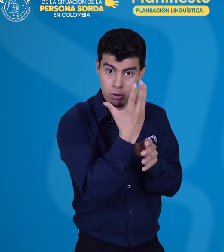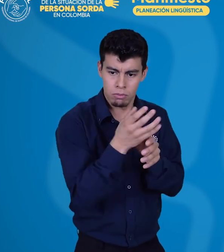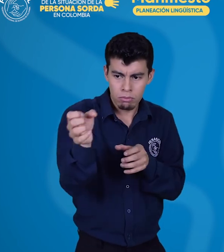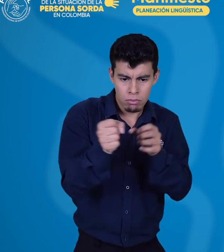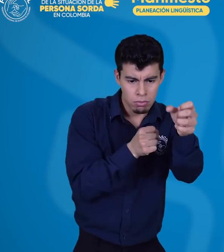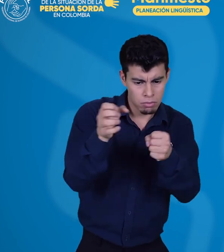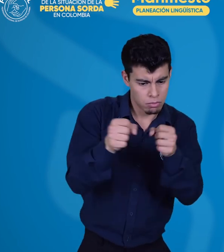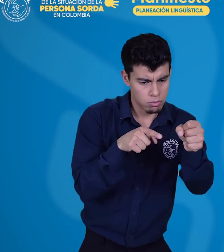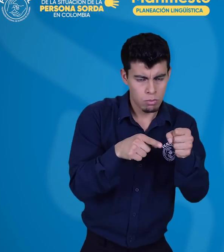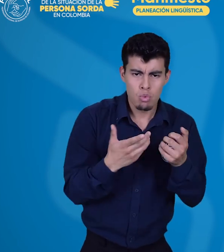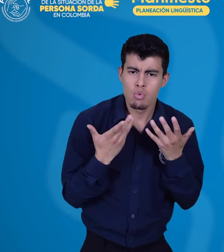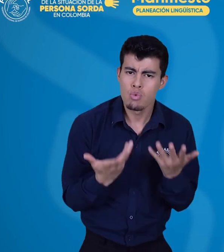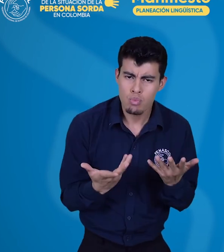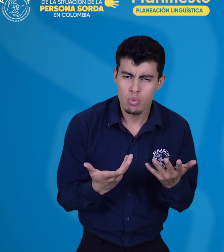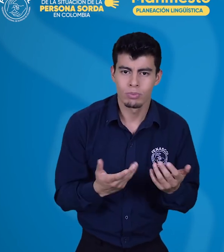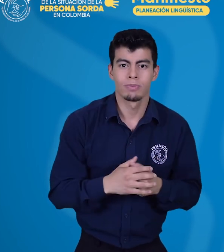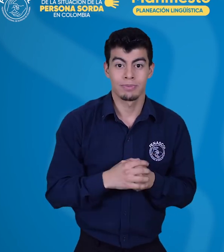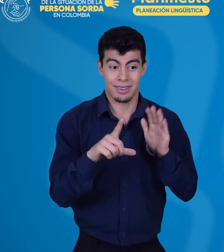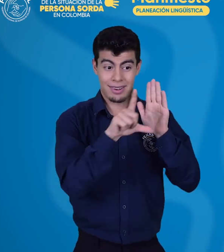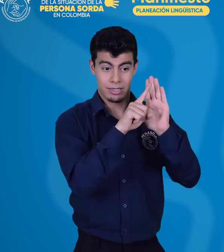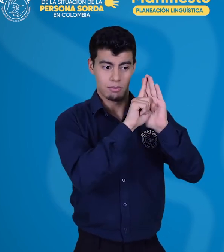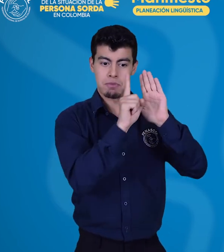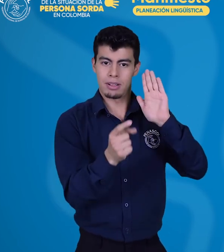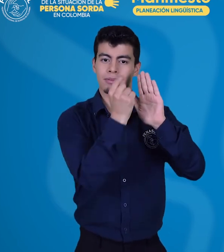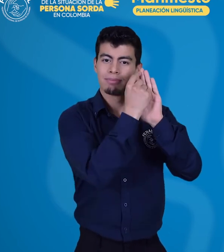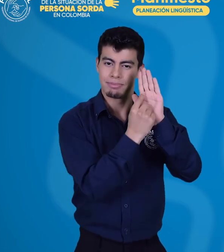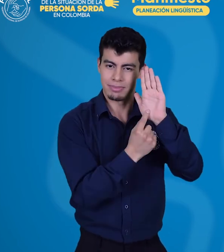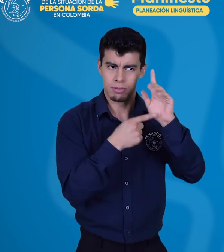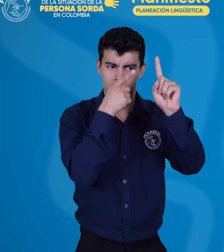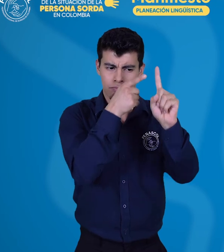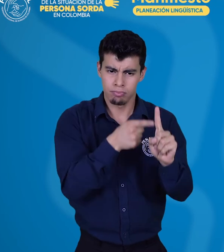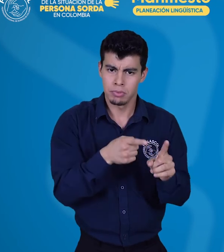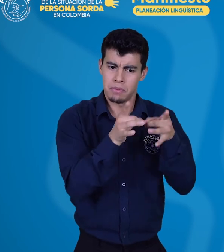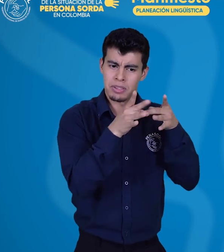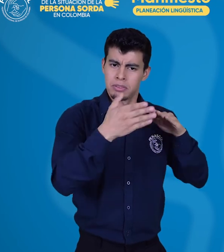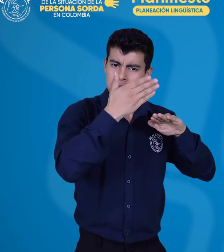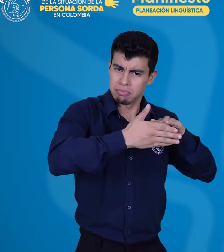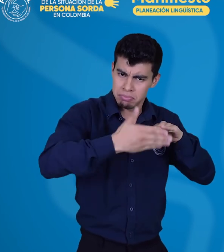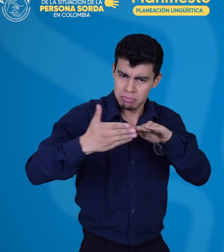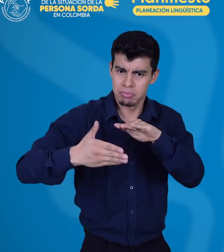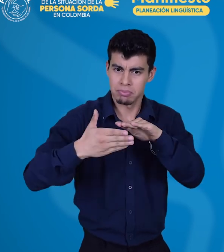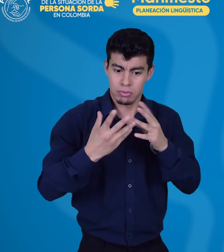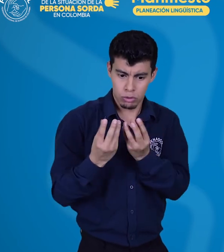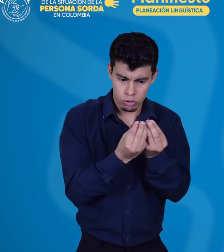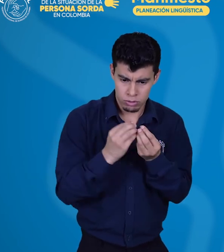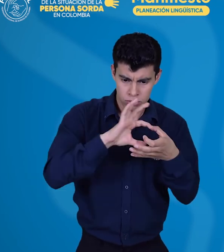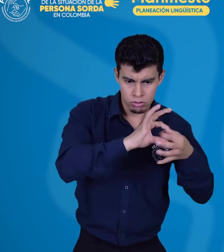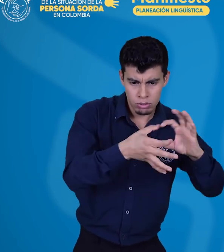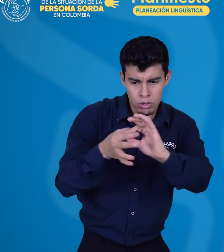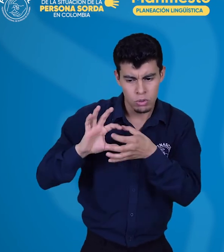de Planeación Lingüística de la lengua de señas colombiana y la forma en que se articularán los actores para